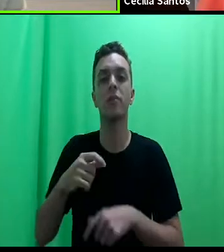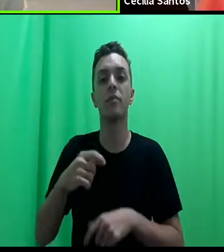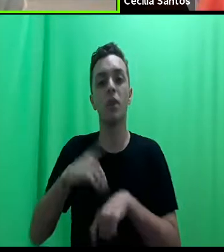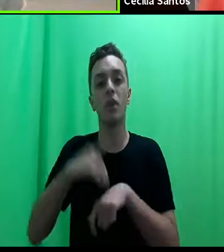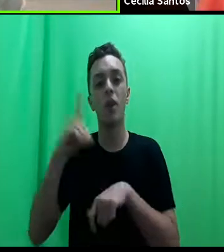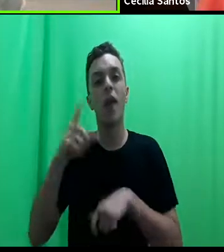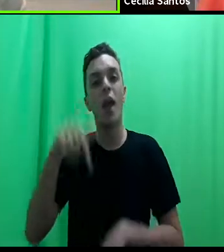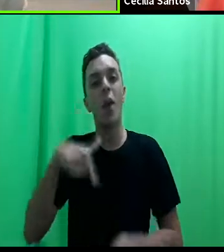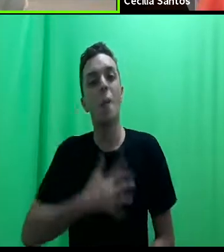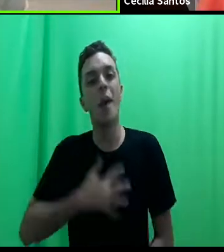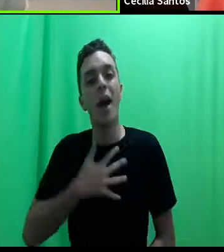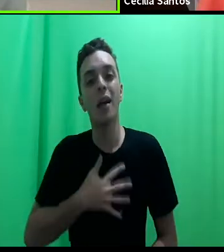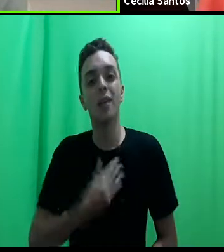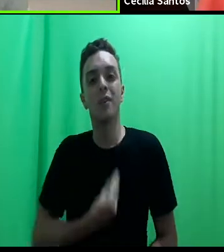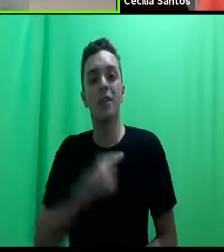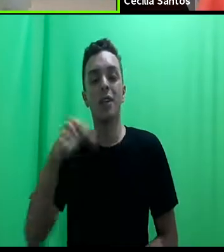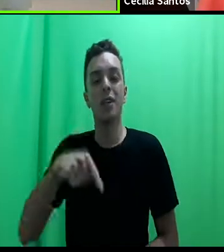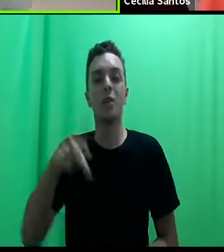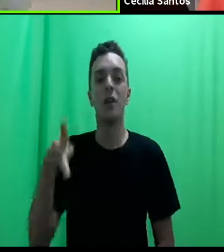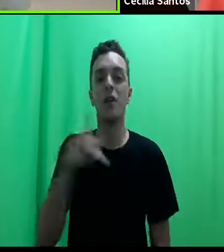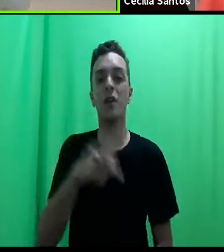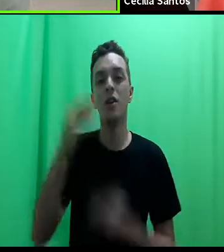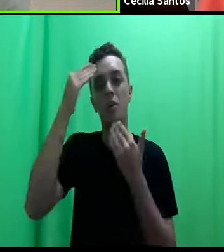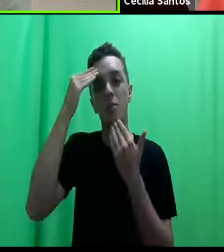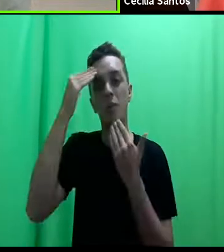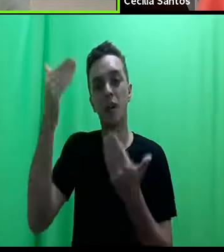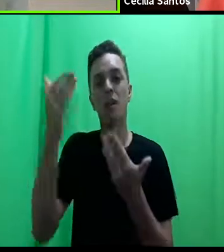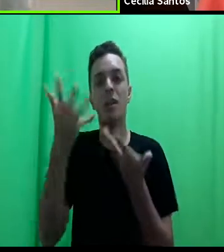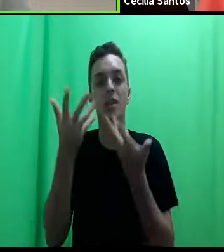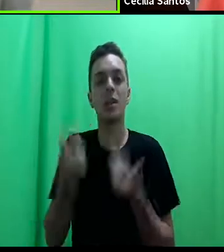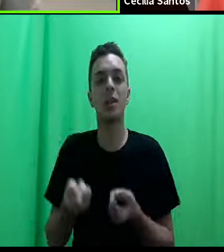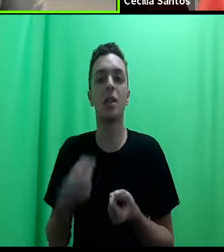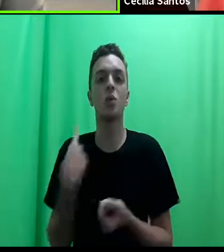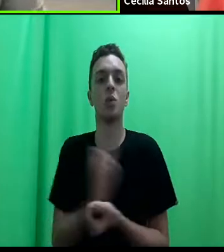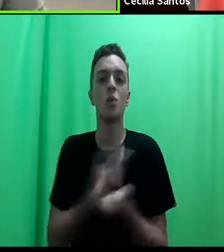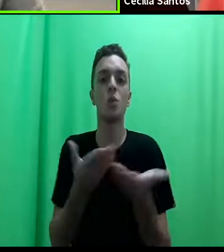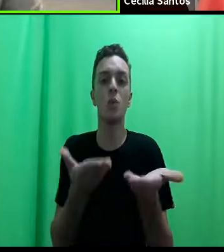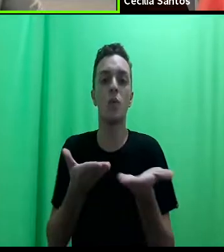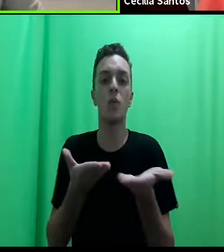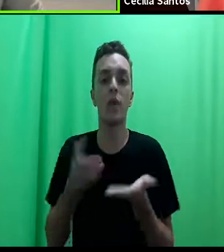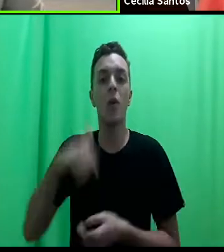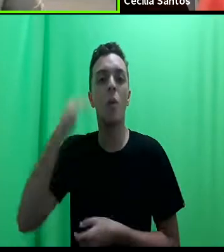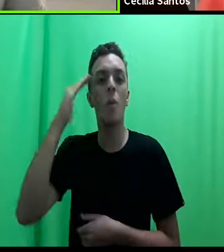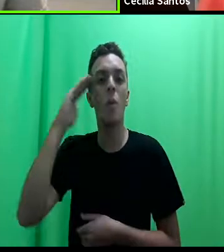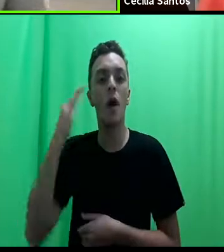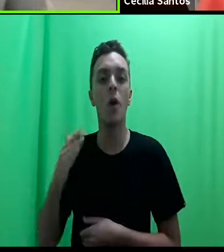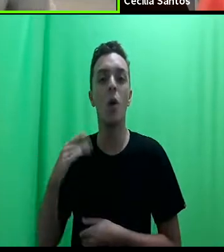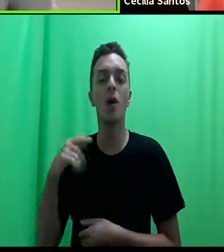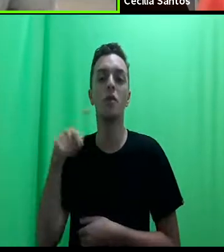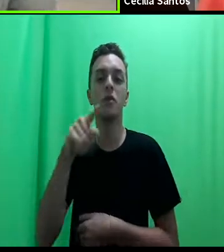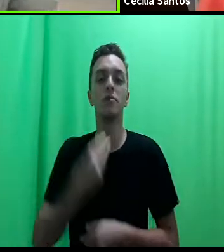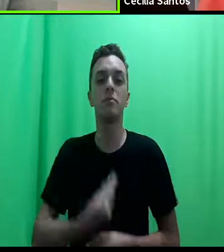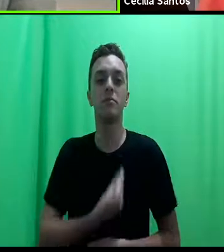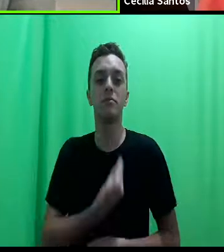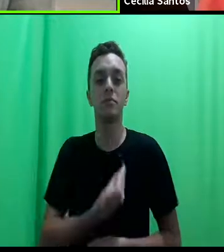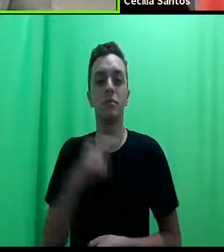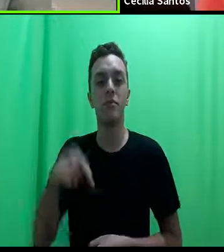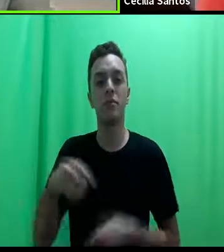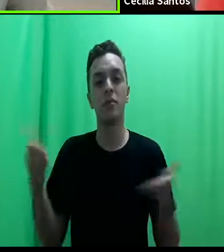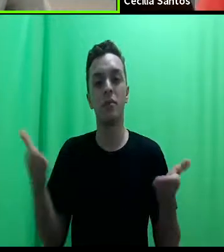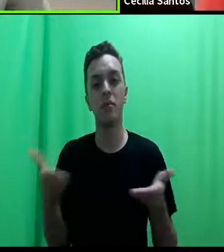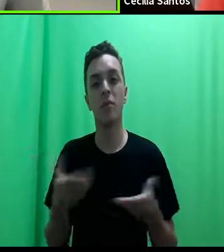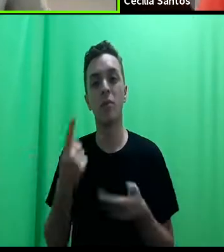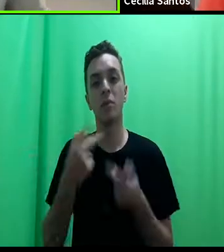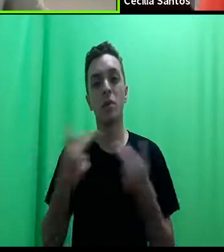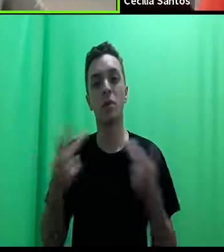-la aqui, professora, muito obrigada por ter aceitado o nosso convite, é uma honra para a gente tê-la aqui hoje. E uma das coisas que a gente tem